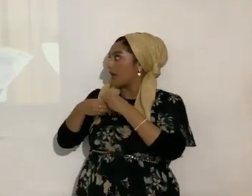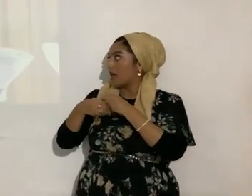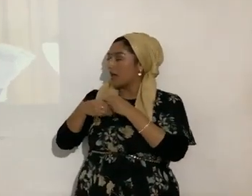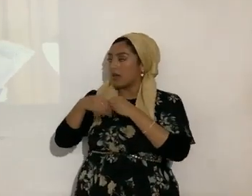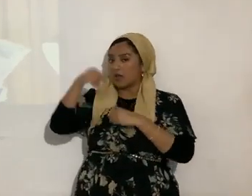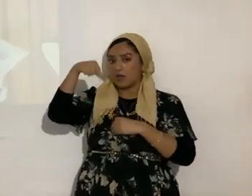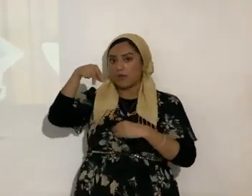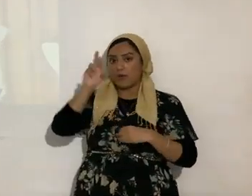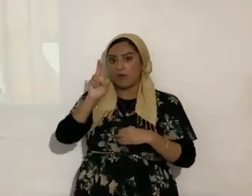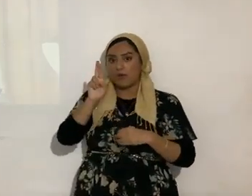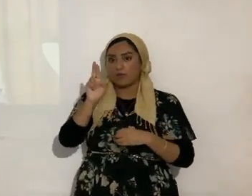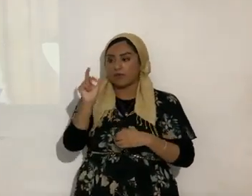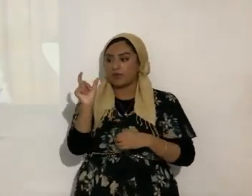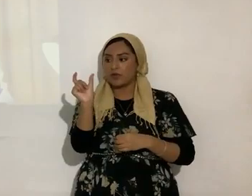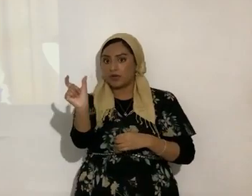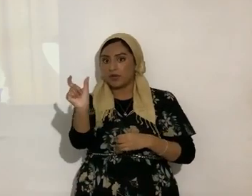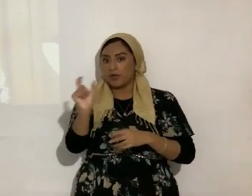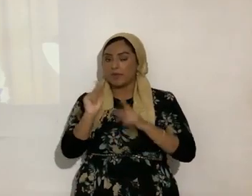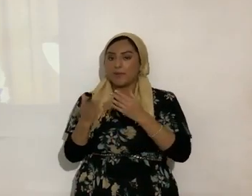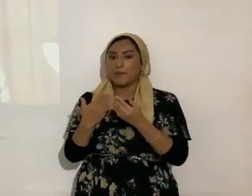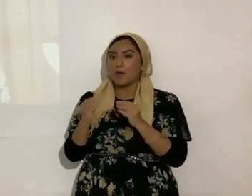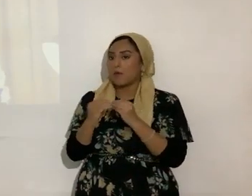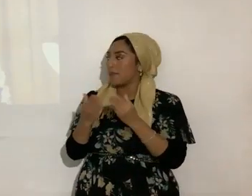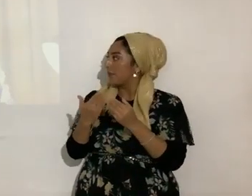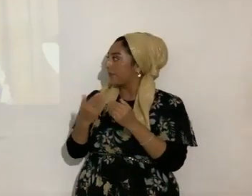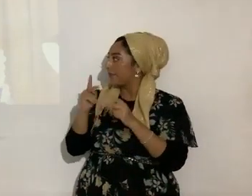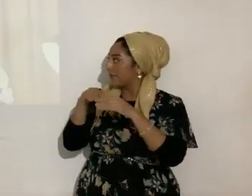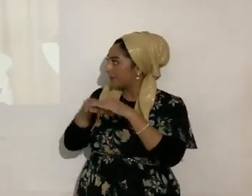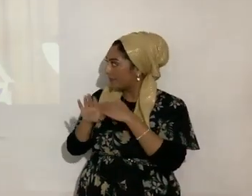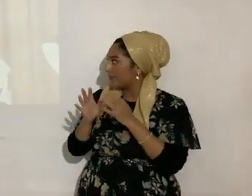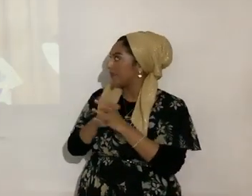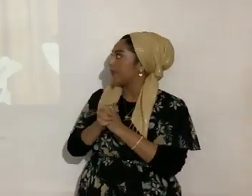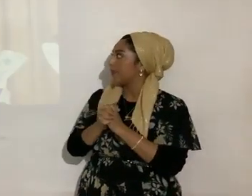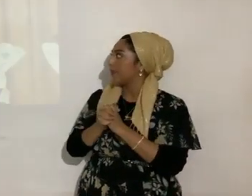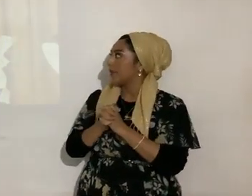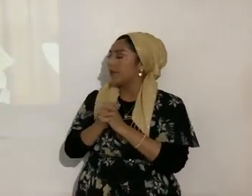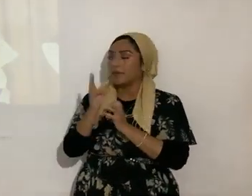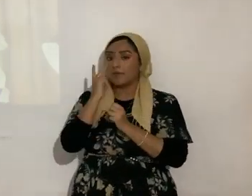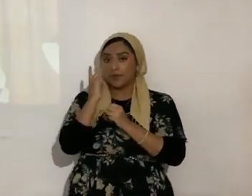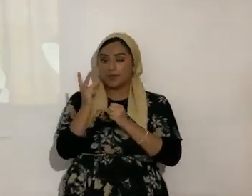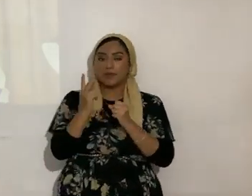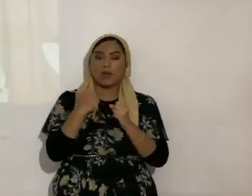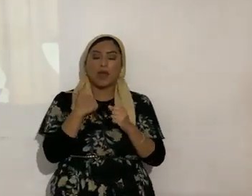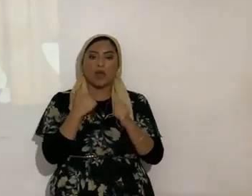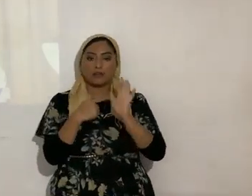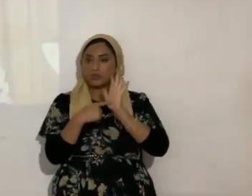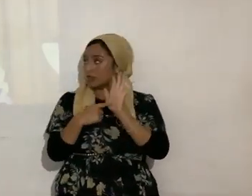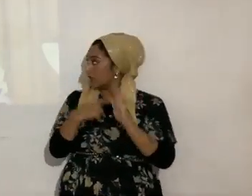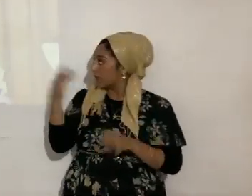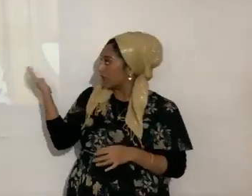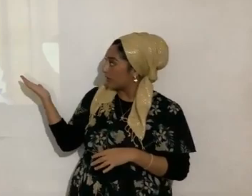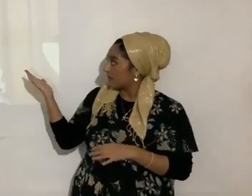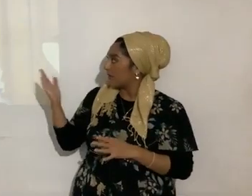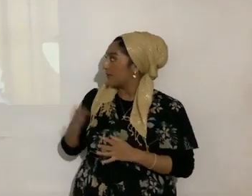que sea más fácil que entre las personas, ¿de acuerdo? Pero vamos a verla entonces, miren, yo se las muestro así, ¿sí?